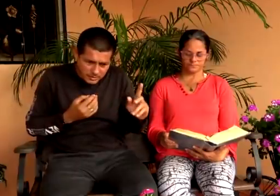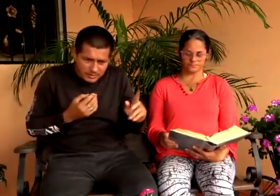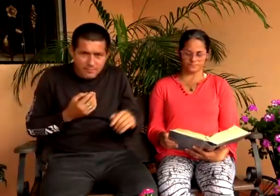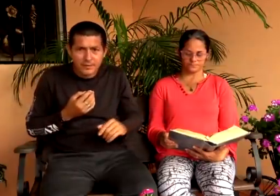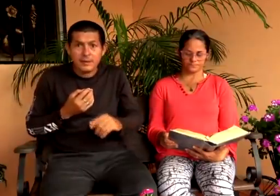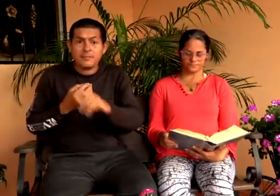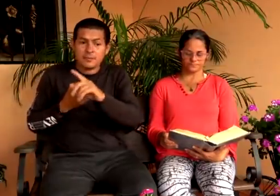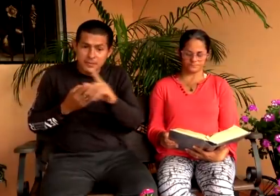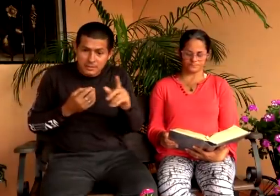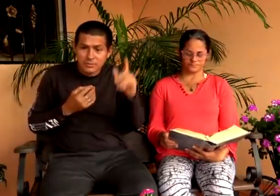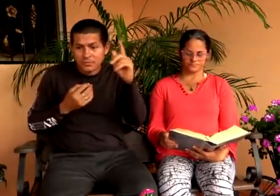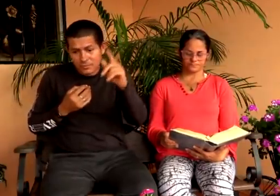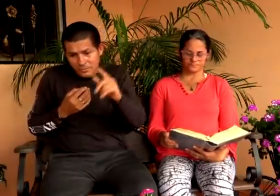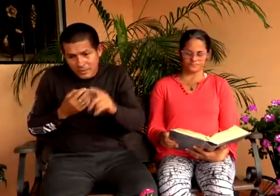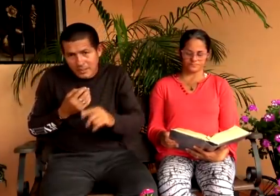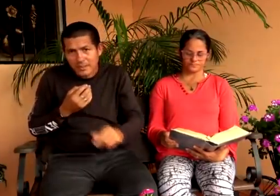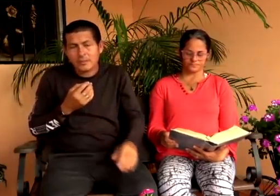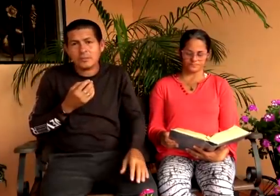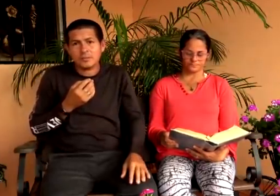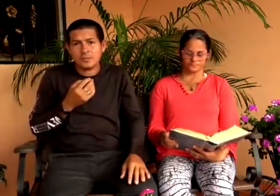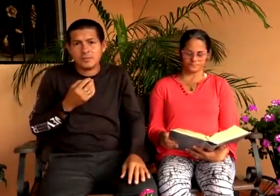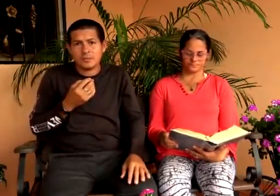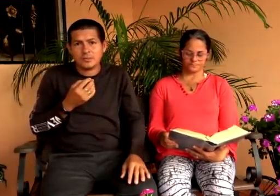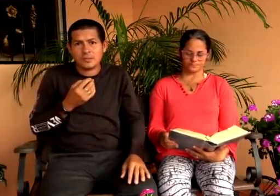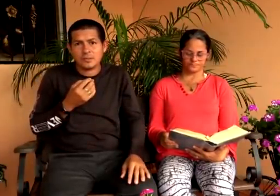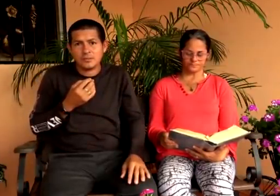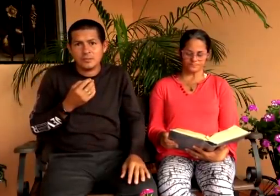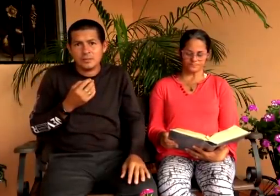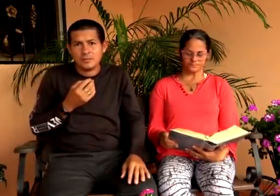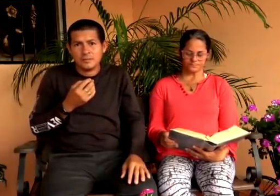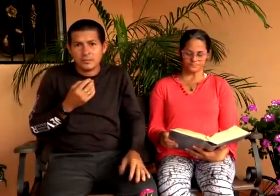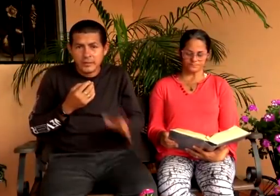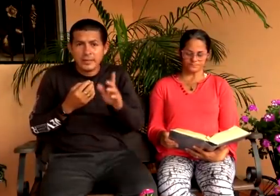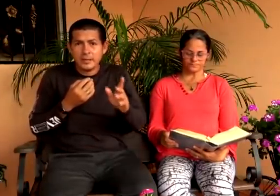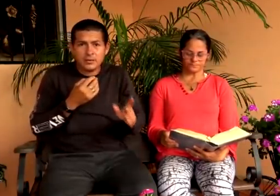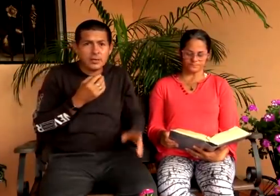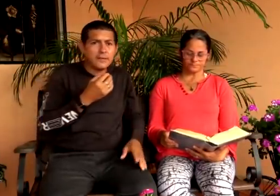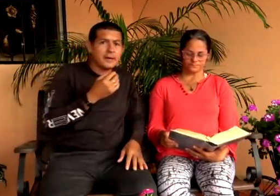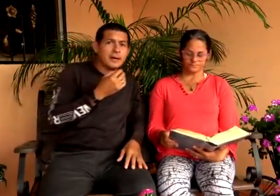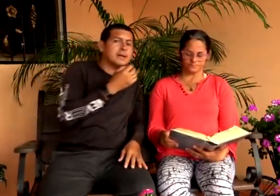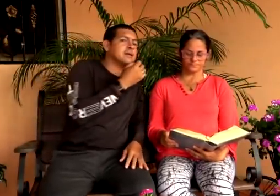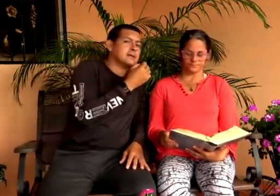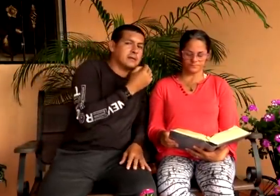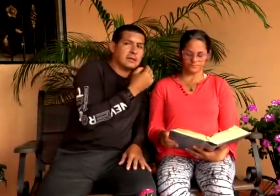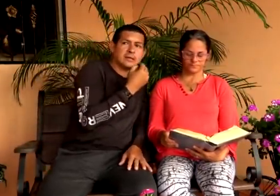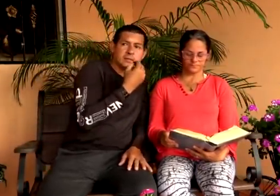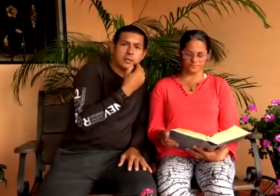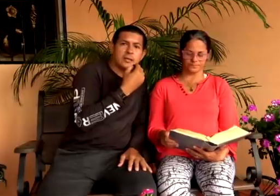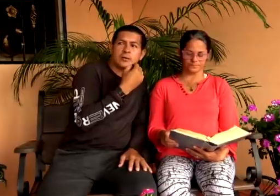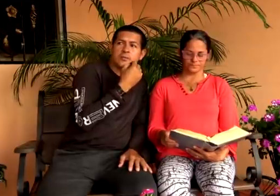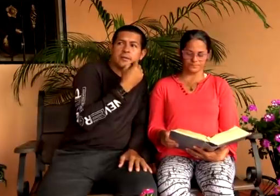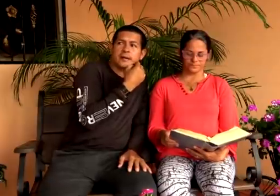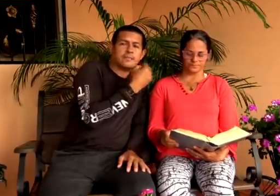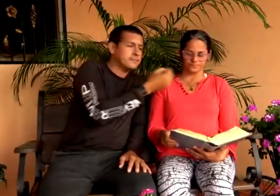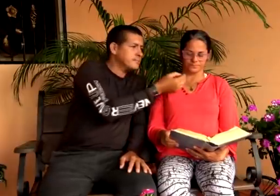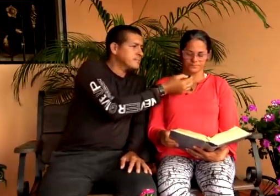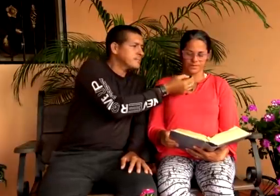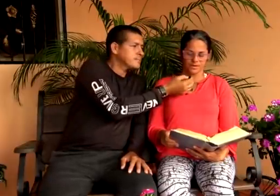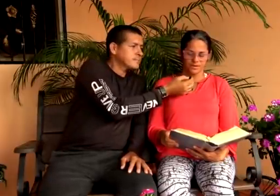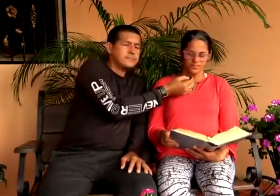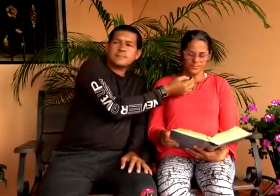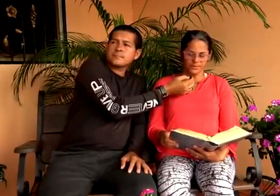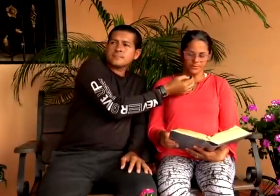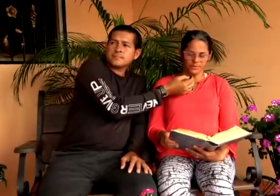no tenían fe, por tanto, no creían en nuestro Señor Jesucristo. Si fueran hijos de Abraham, actuarían como Abraham.